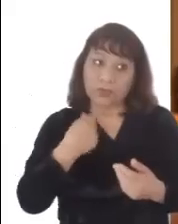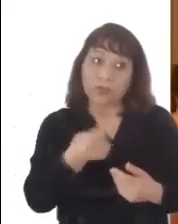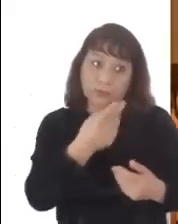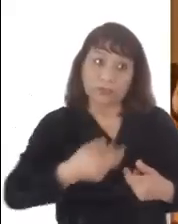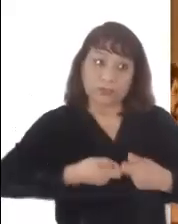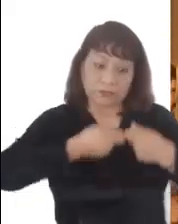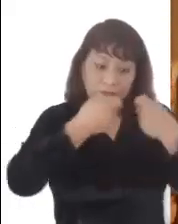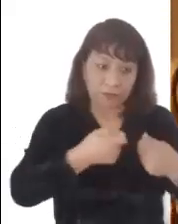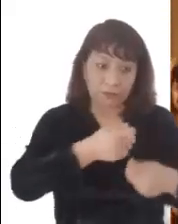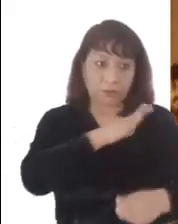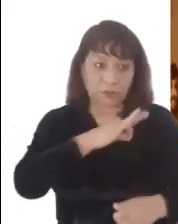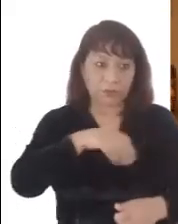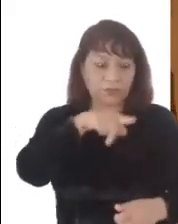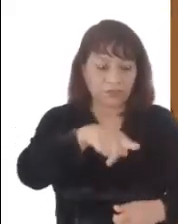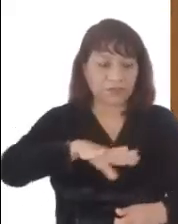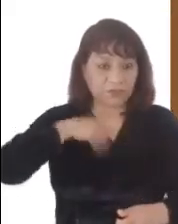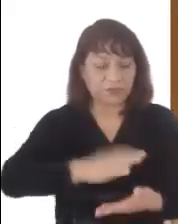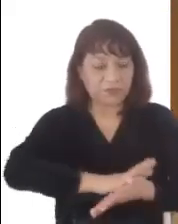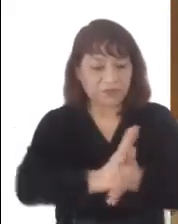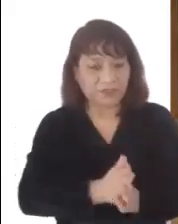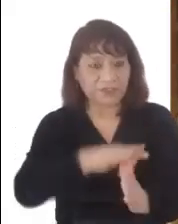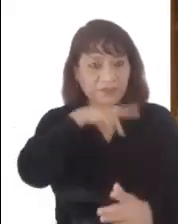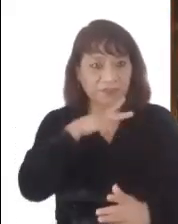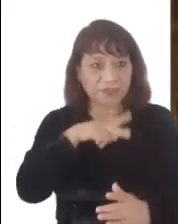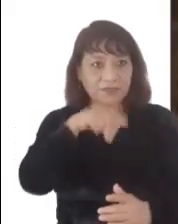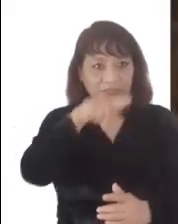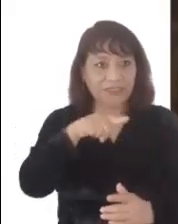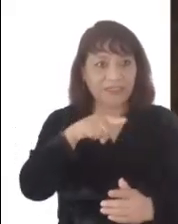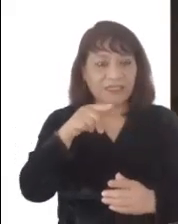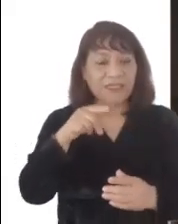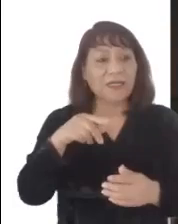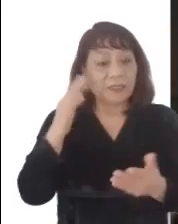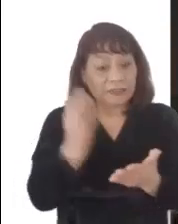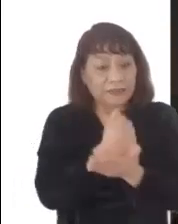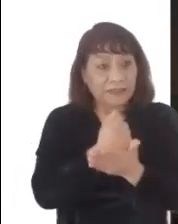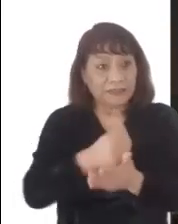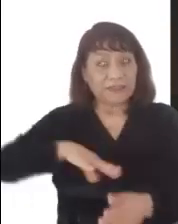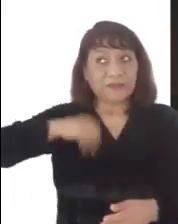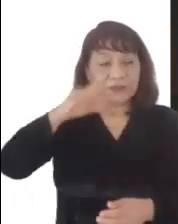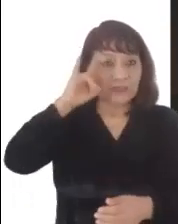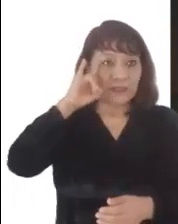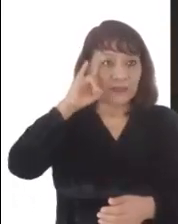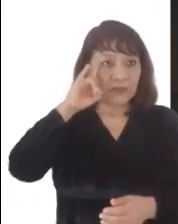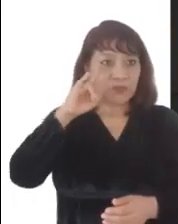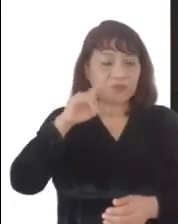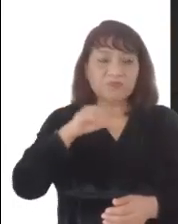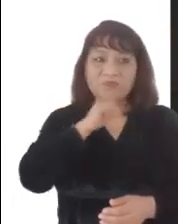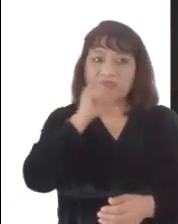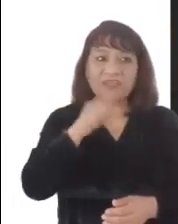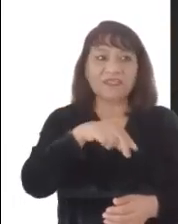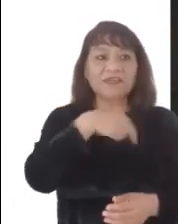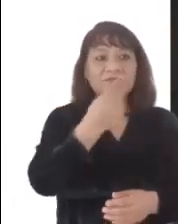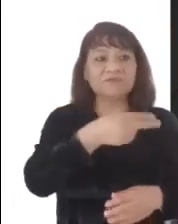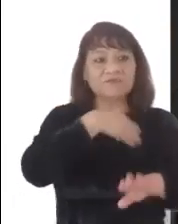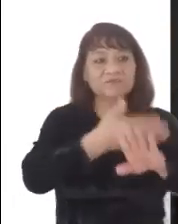les he dado poder para aplastar serpientes y escorpiones, y para vencer toda la fuerza del enemigo, y nada les